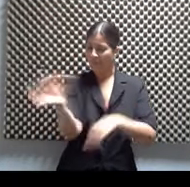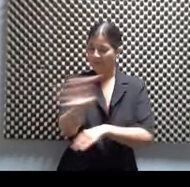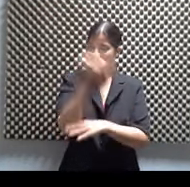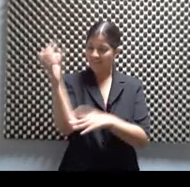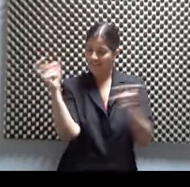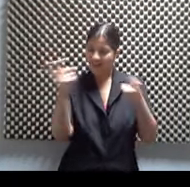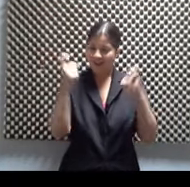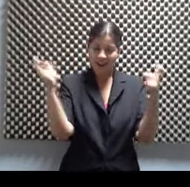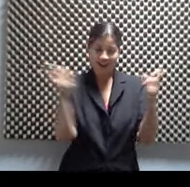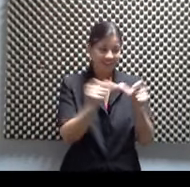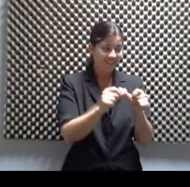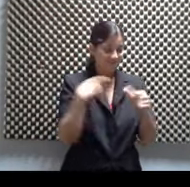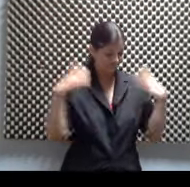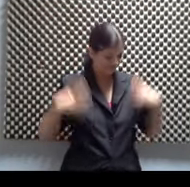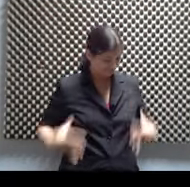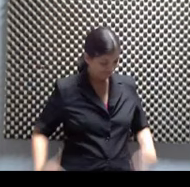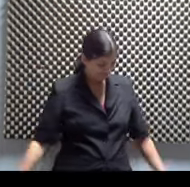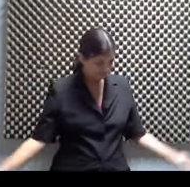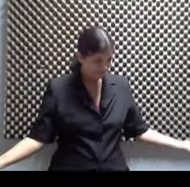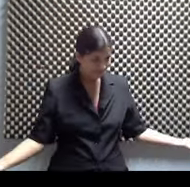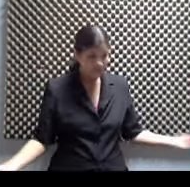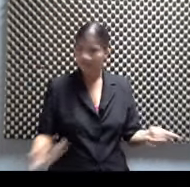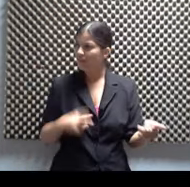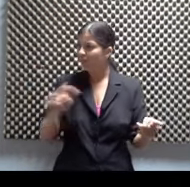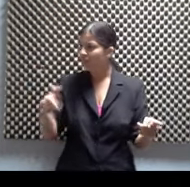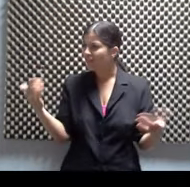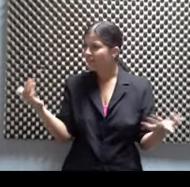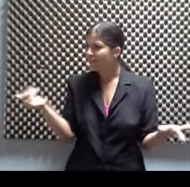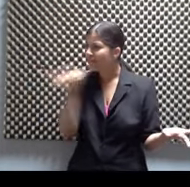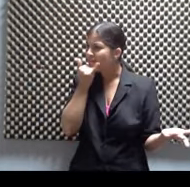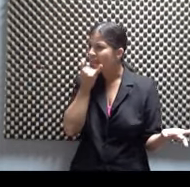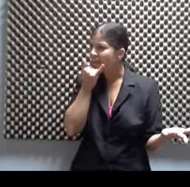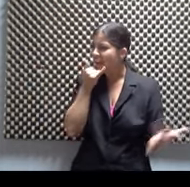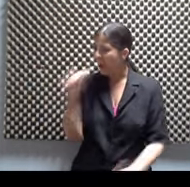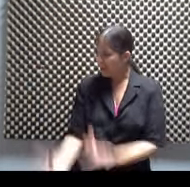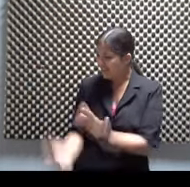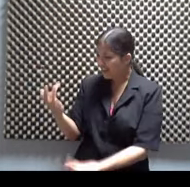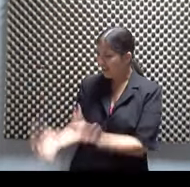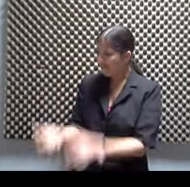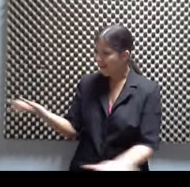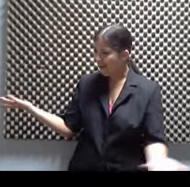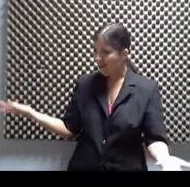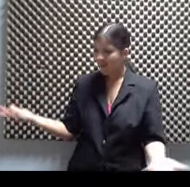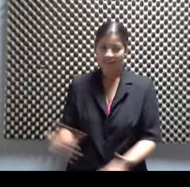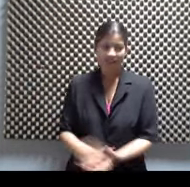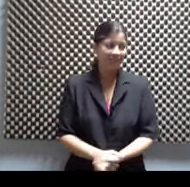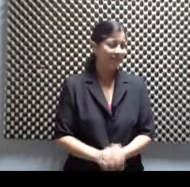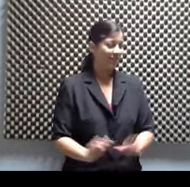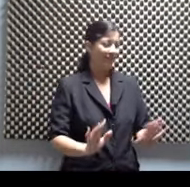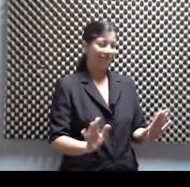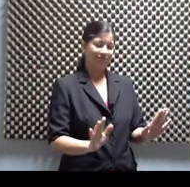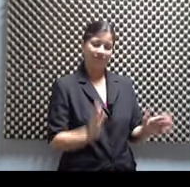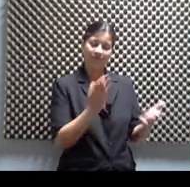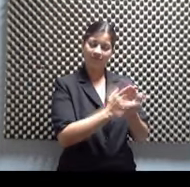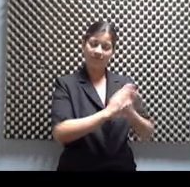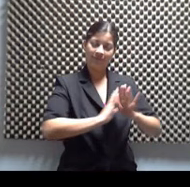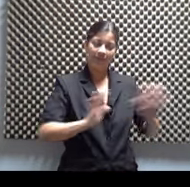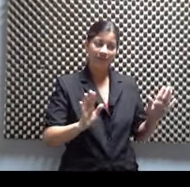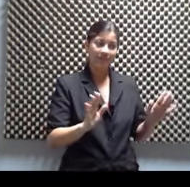¿Y qué es lo próximo? La candelaria, vamos a quemar esta tienda. No, no, hasta ahí. Oye, tú estás lo más linda. Tú estás